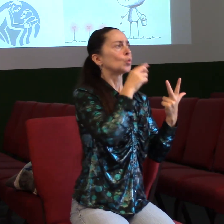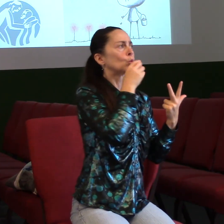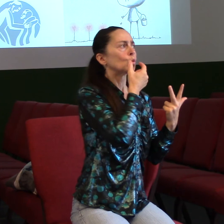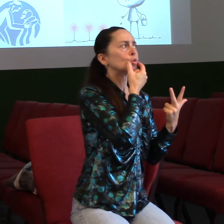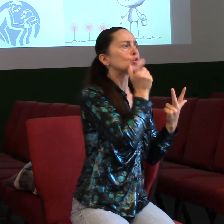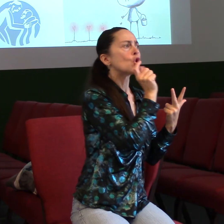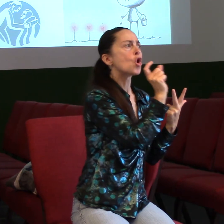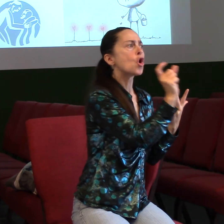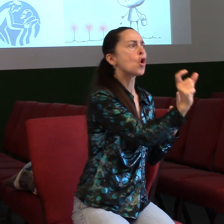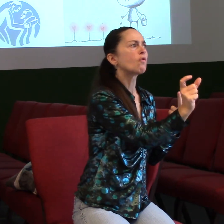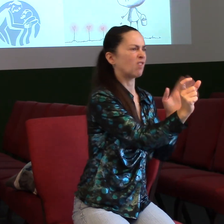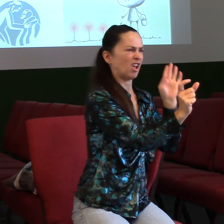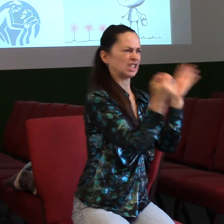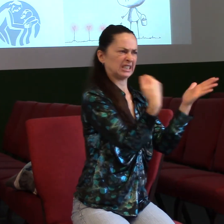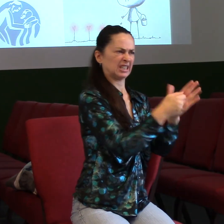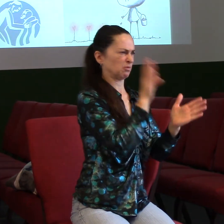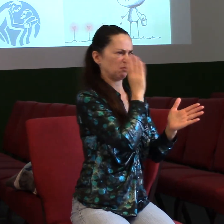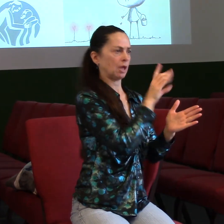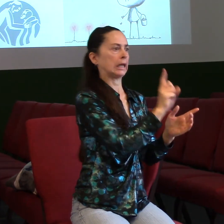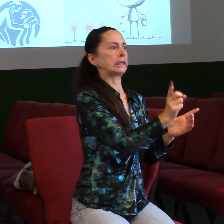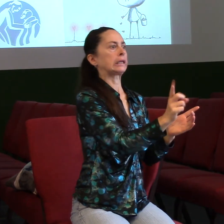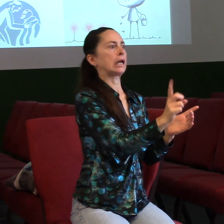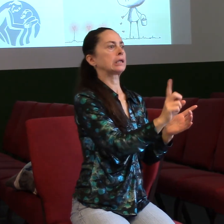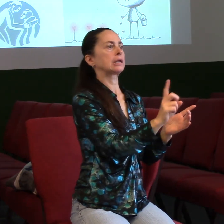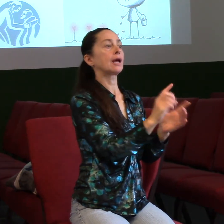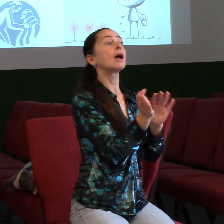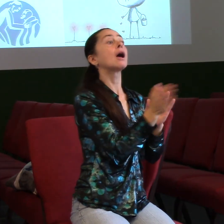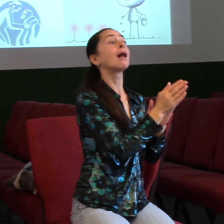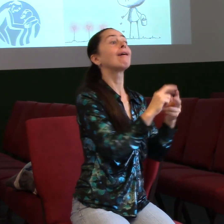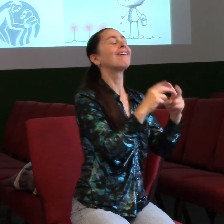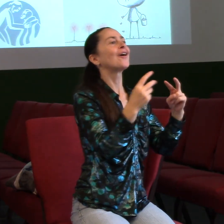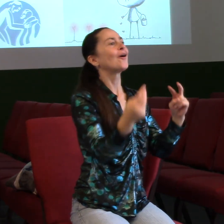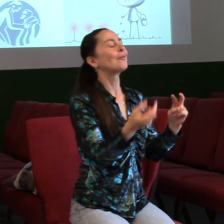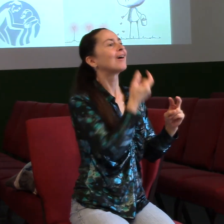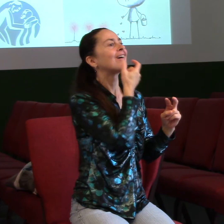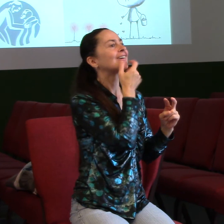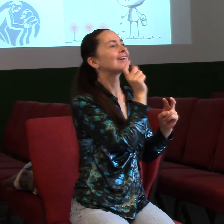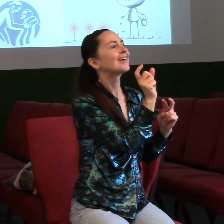slovo, ale vždy jen dobré, které by pomohlo, kde je potřeba, a tak posluchačům přineslo milost.